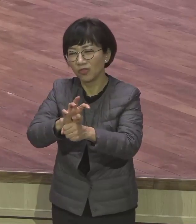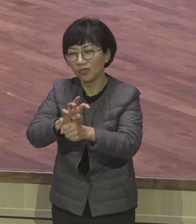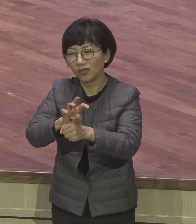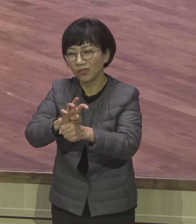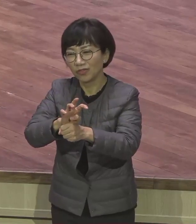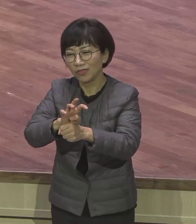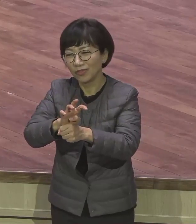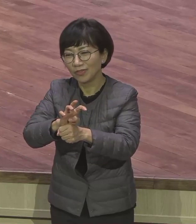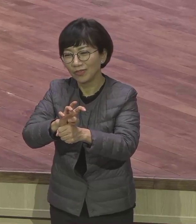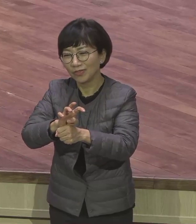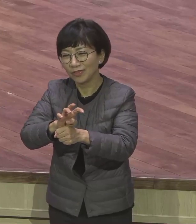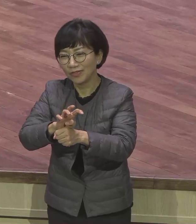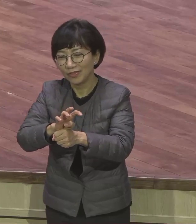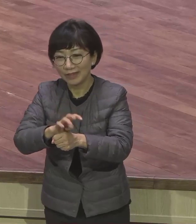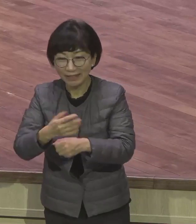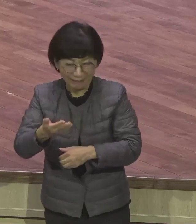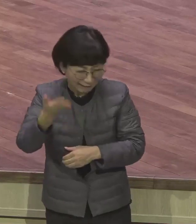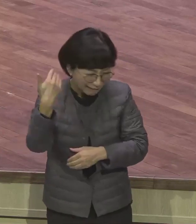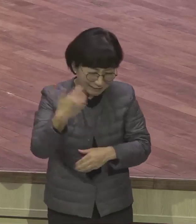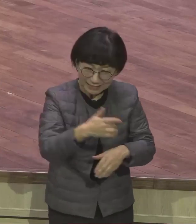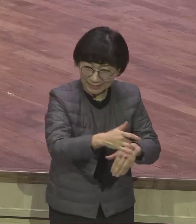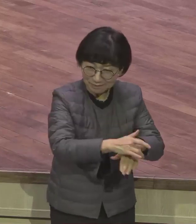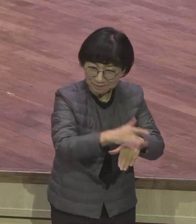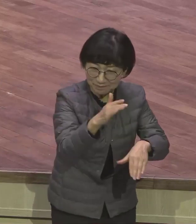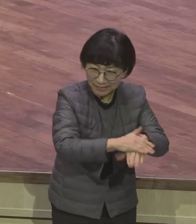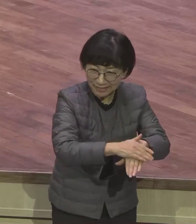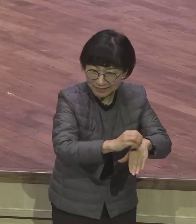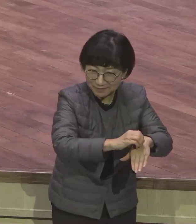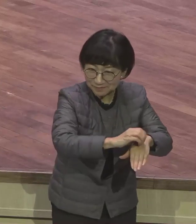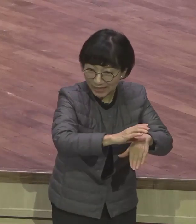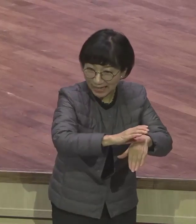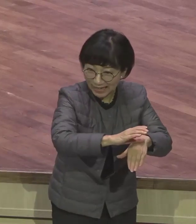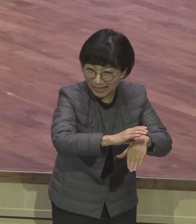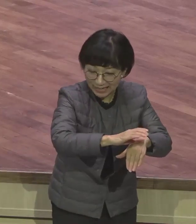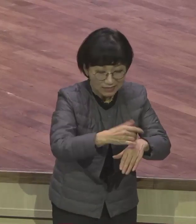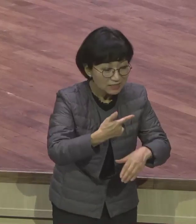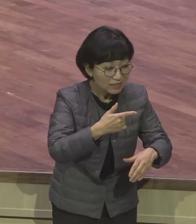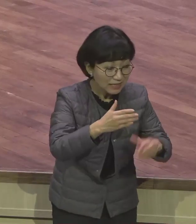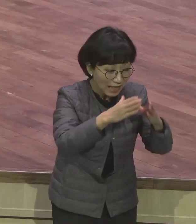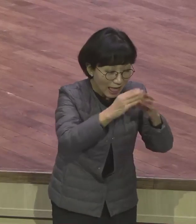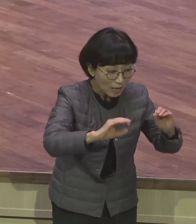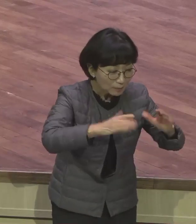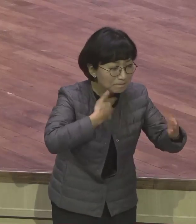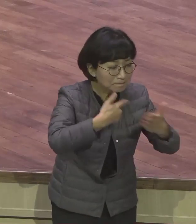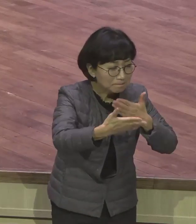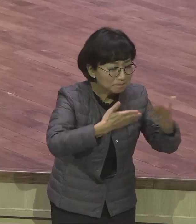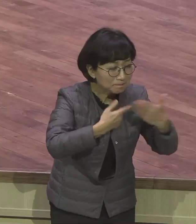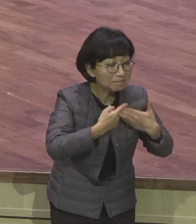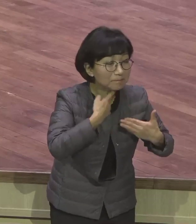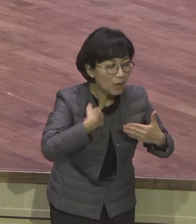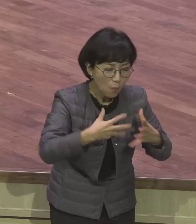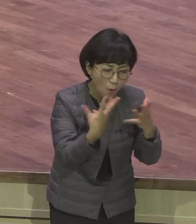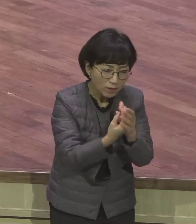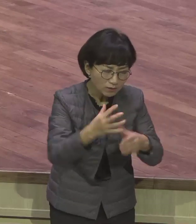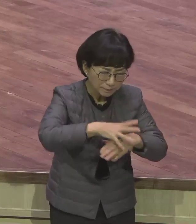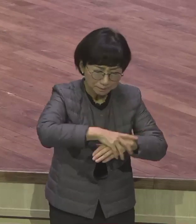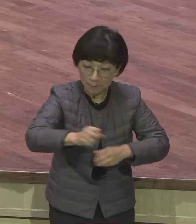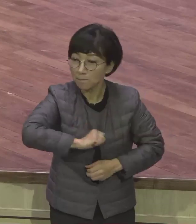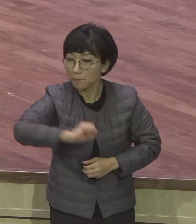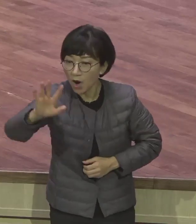그 애급에다 미련 그 경험 체험 그 40년 걸렸다 사실 초래급한 1세대들